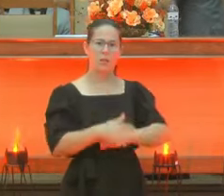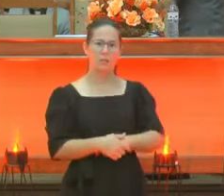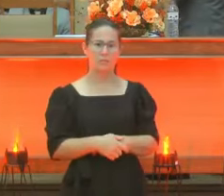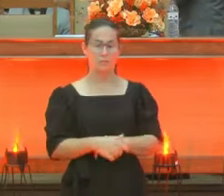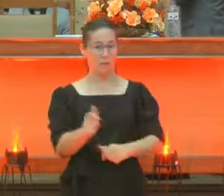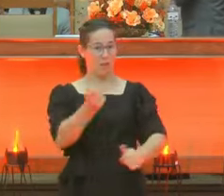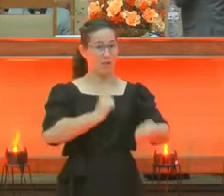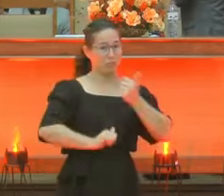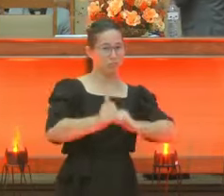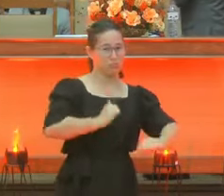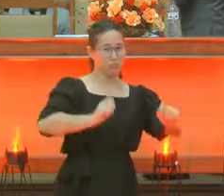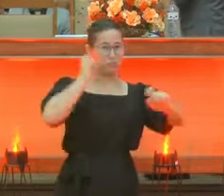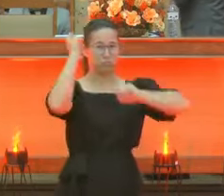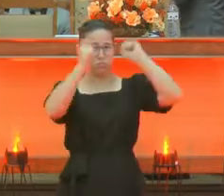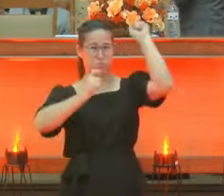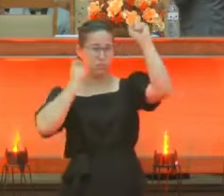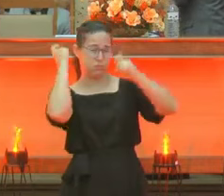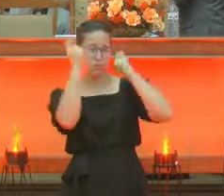Atribulado. Depois?